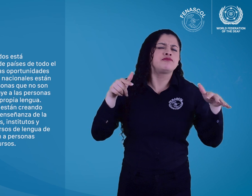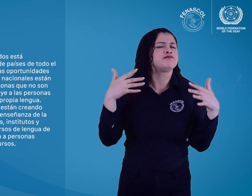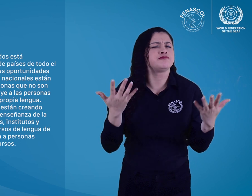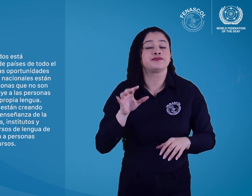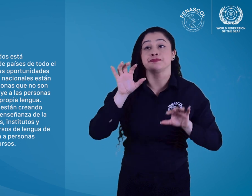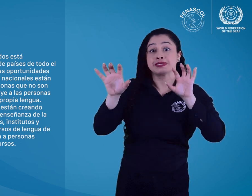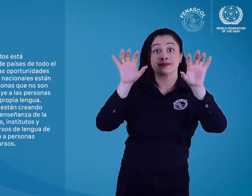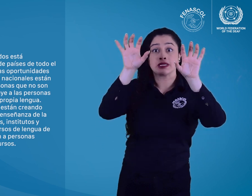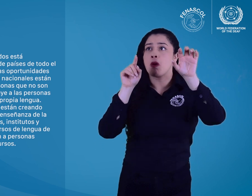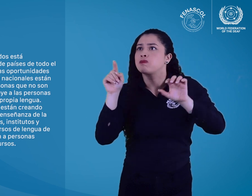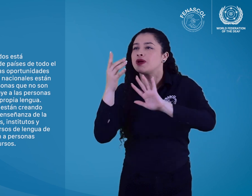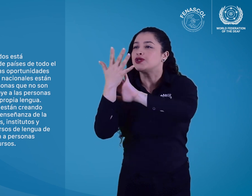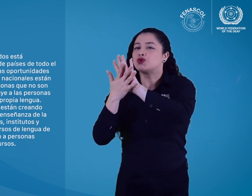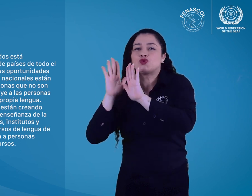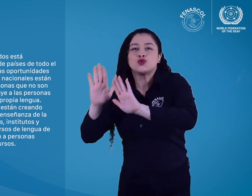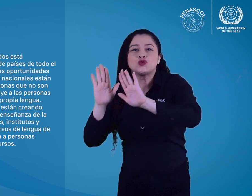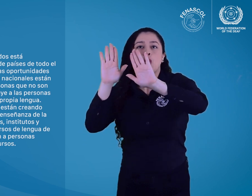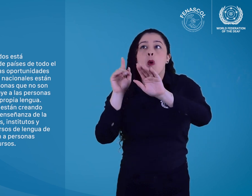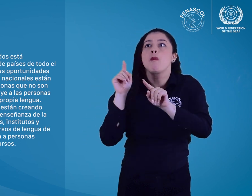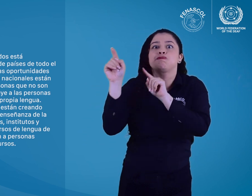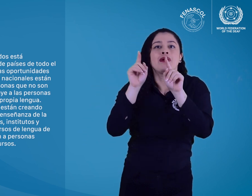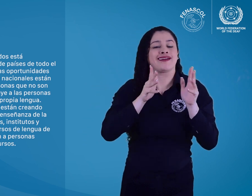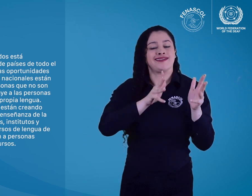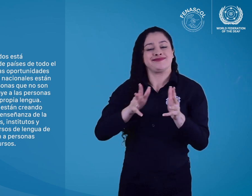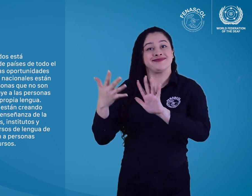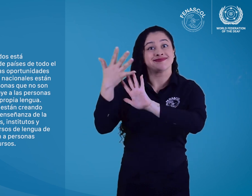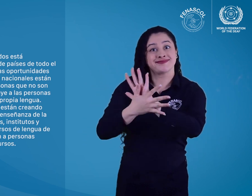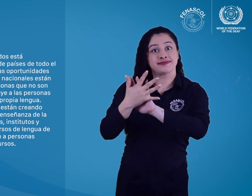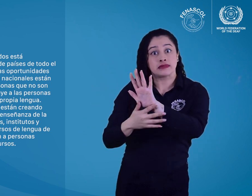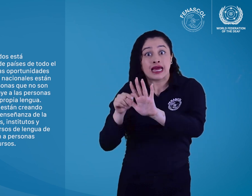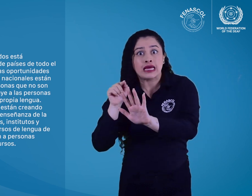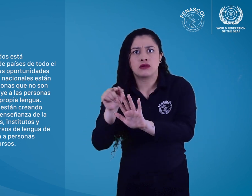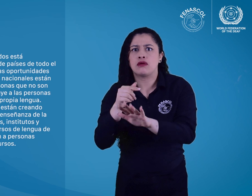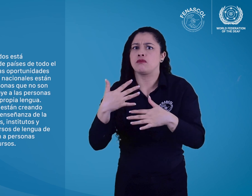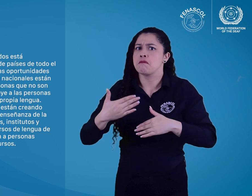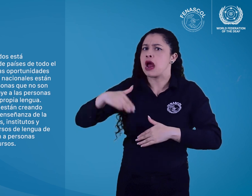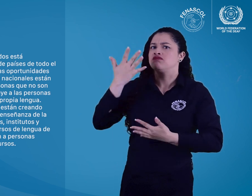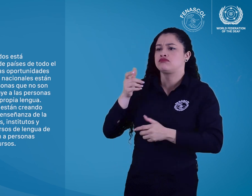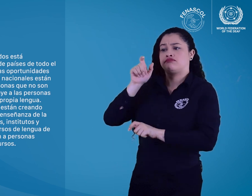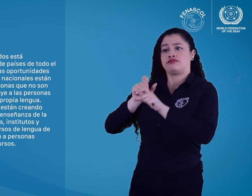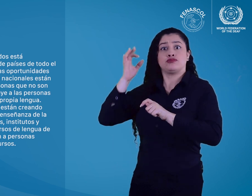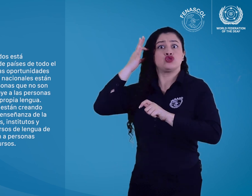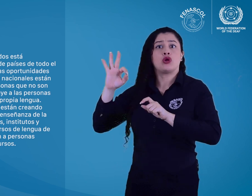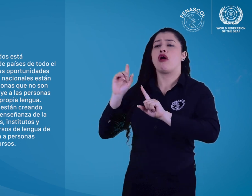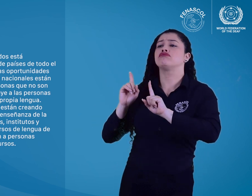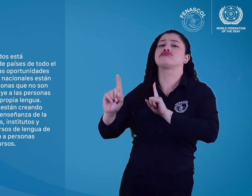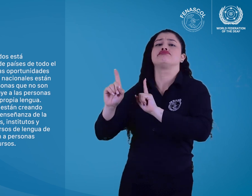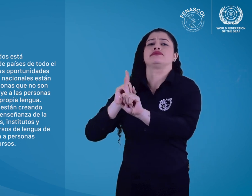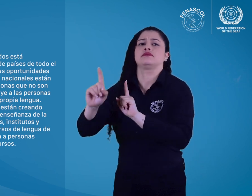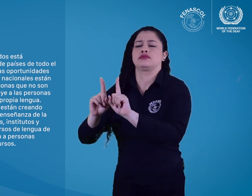todo el mundo, donde se resalta que las oportunidades de enseñar la lengua de señas nacionales están